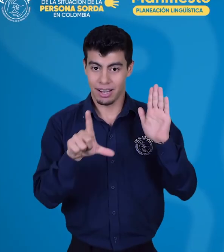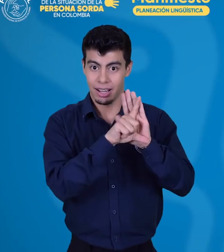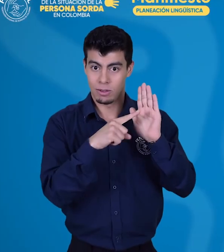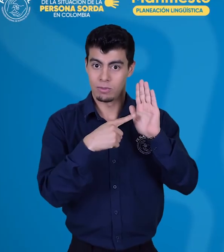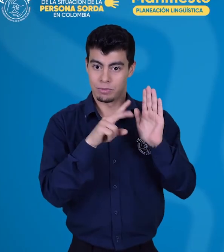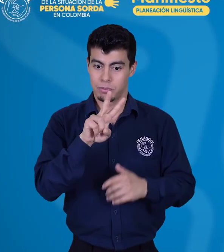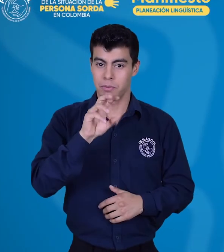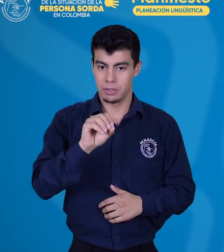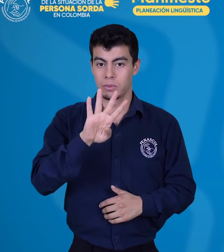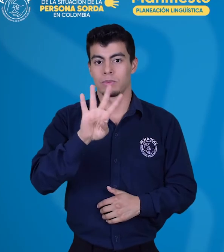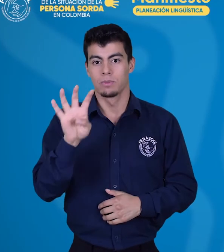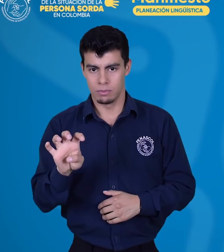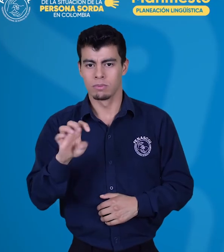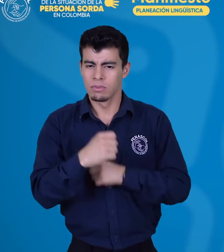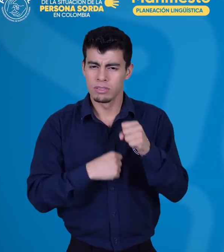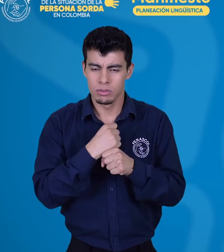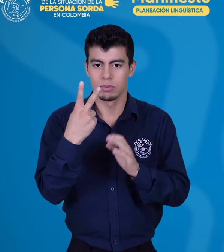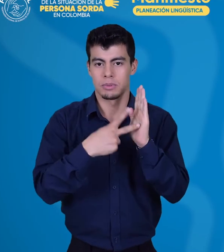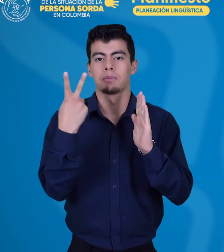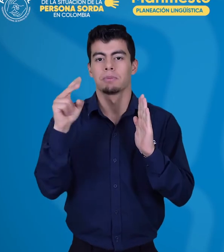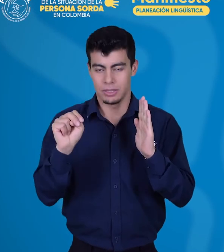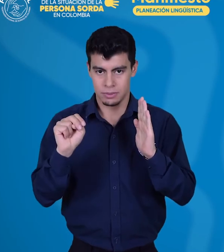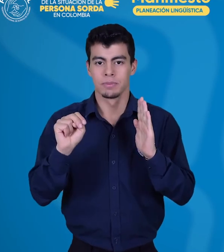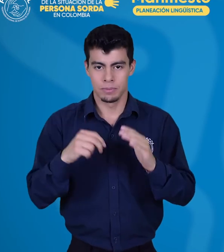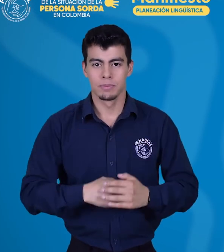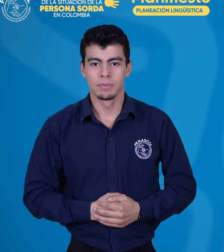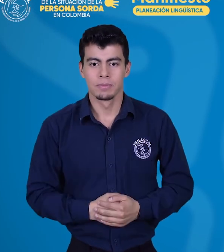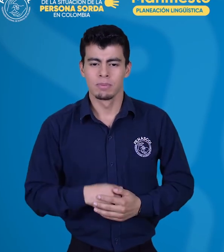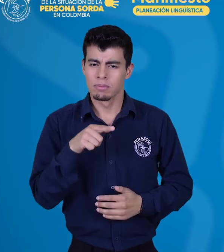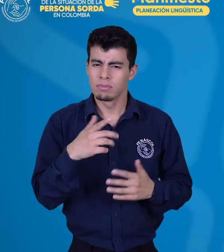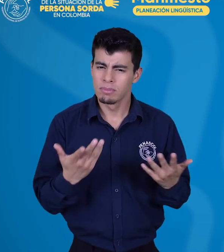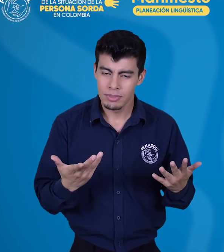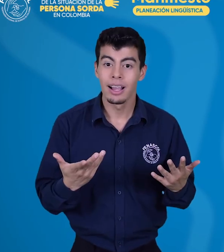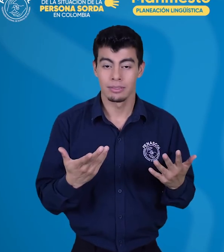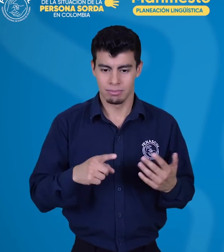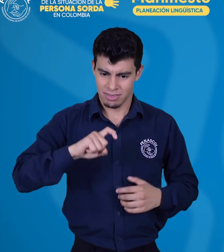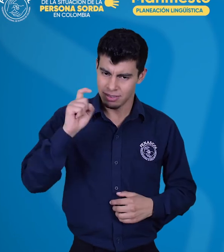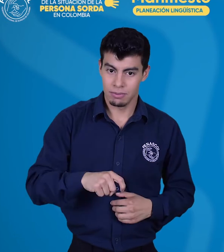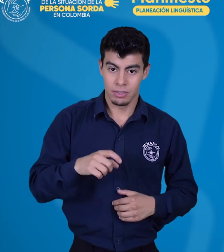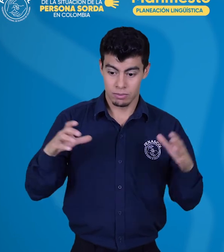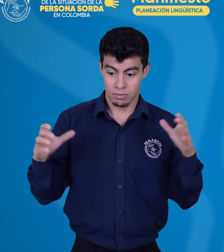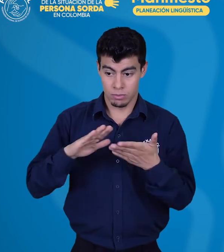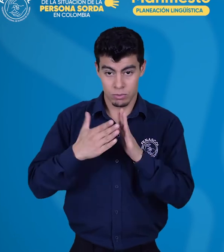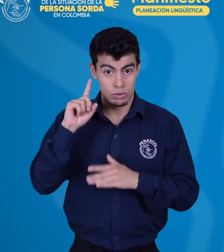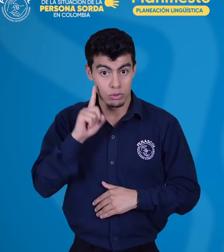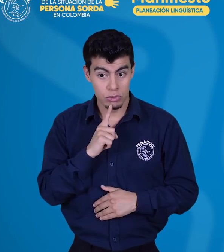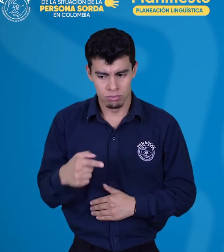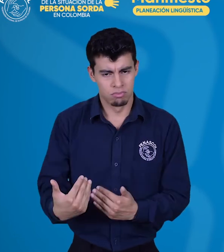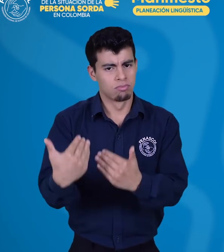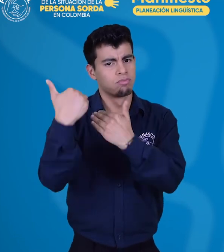De otro lado, en el marco de la ley 2049 del 2020, resulta imperativo que la